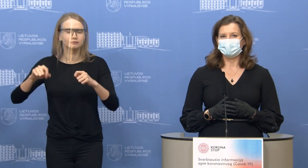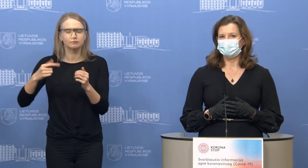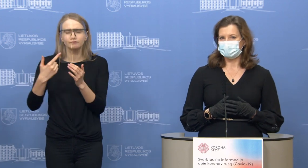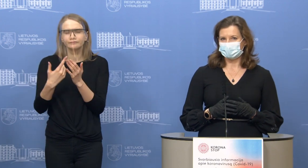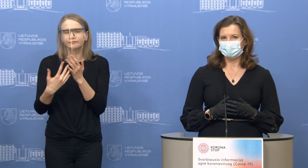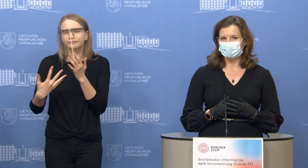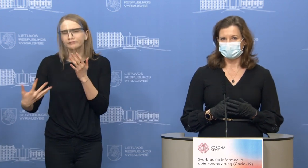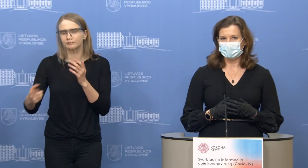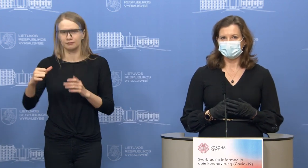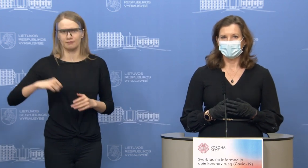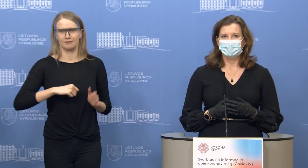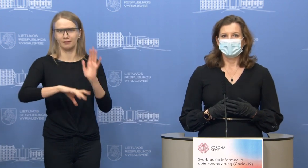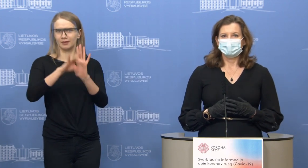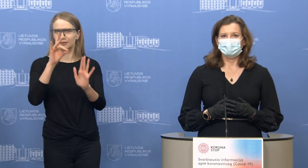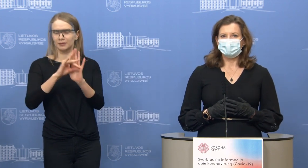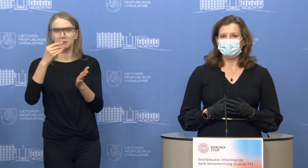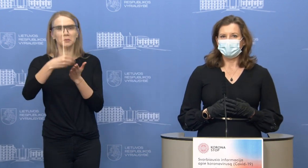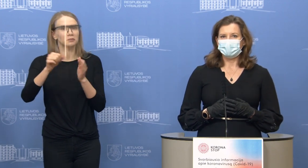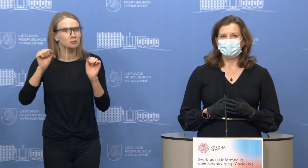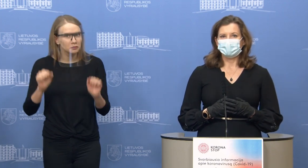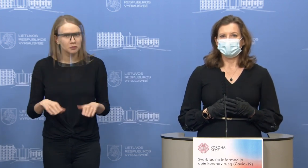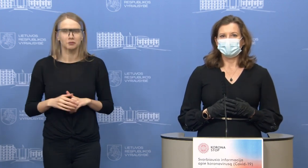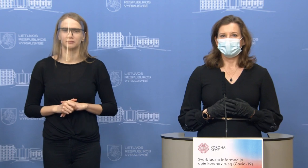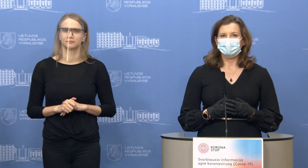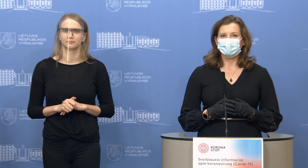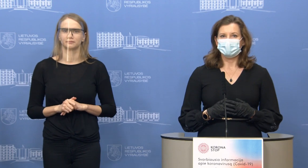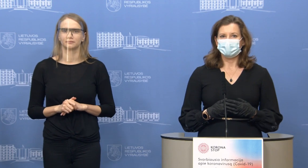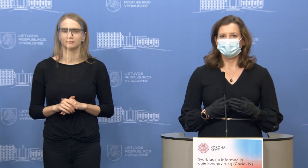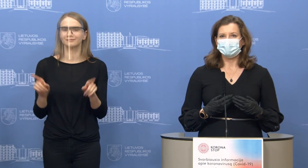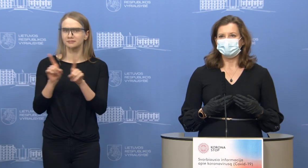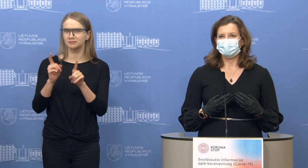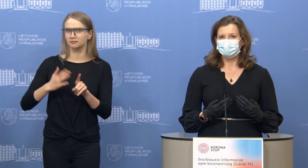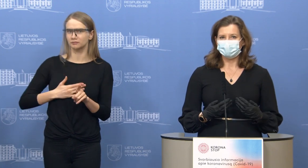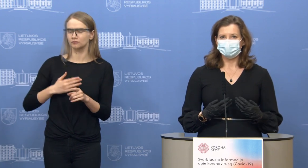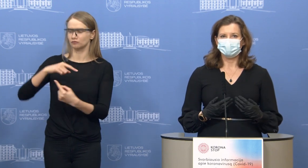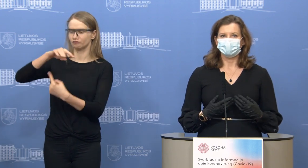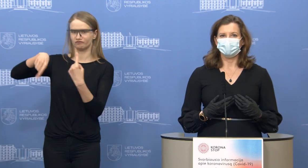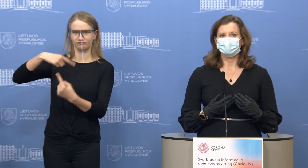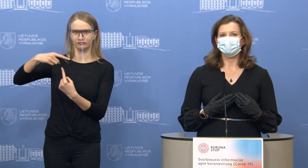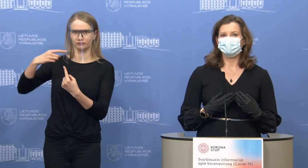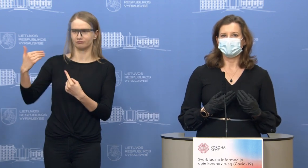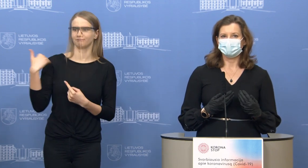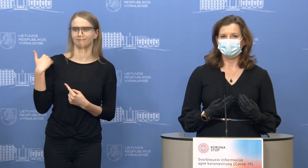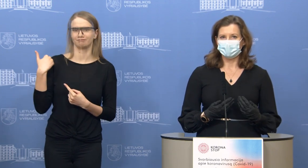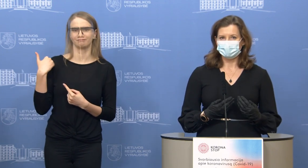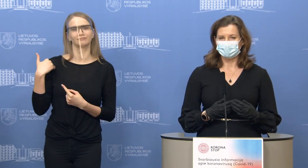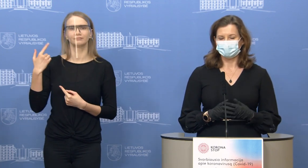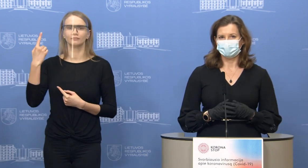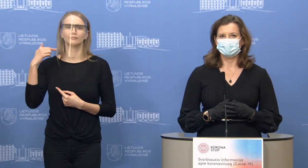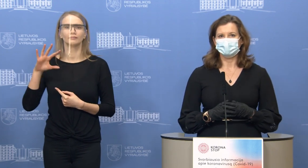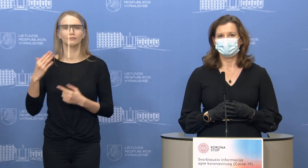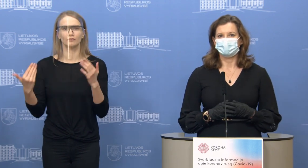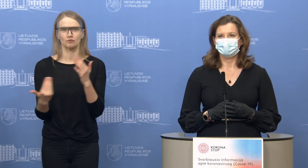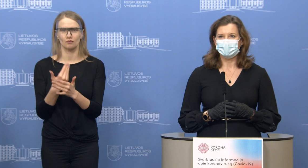Taigi pasirinkimas yra labai didelis. Taip pat sulaukėme labai nemažai verslo užklausų norinčių steigti naujas